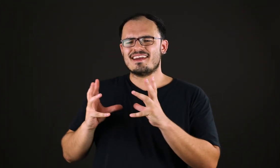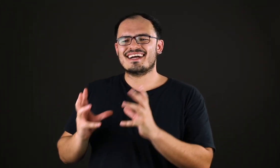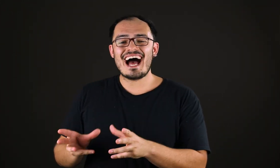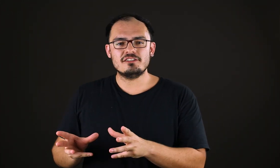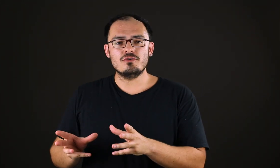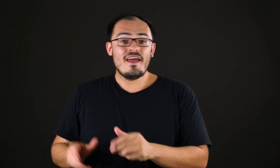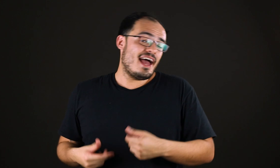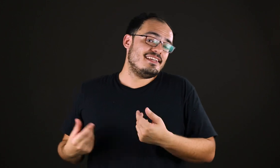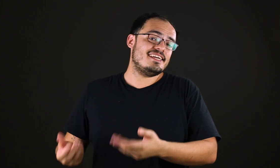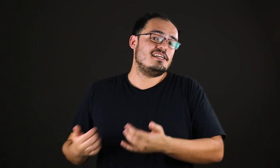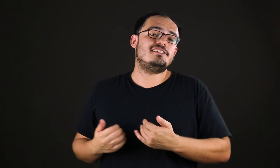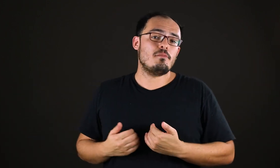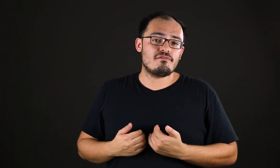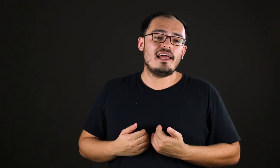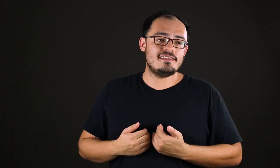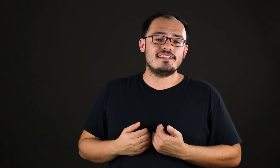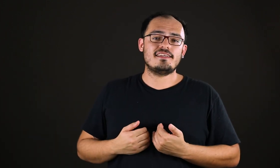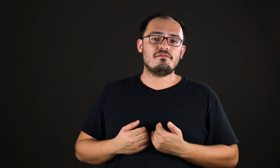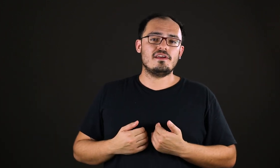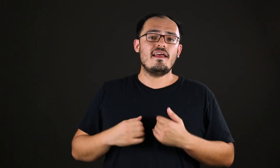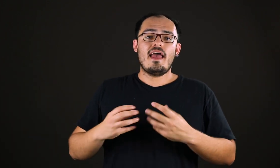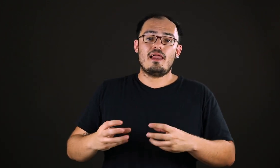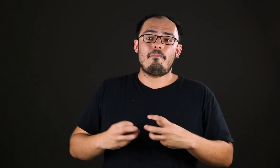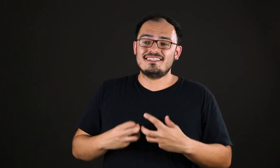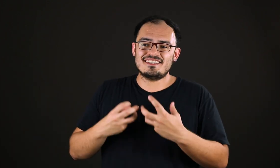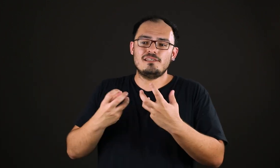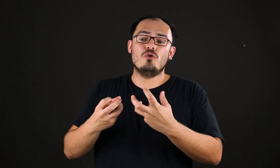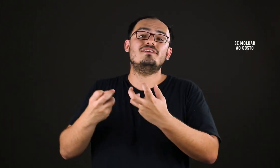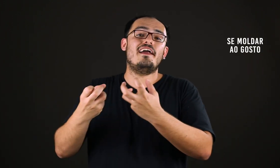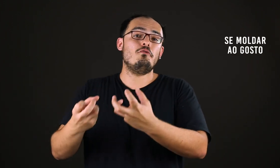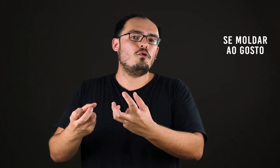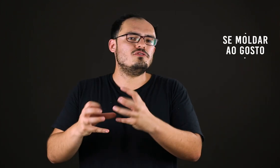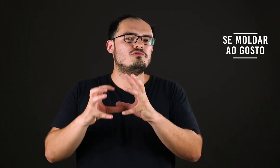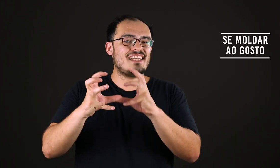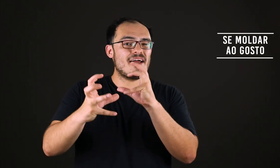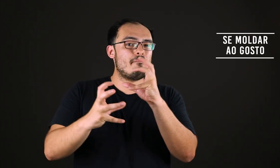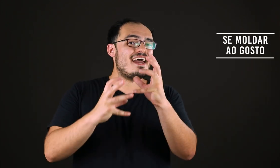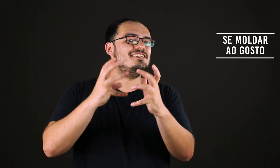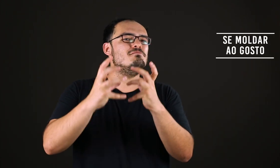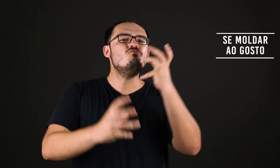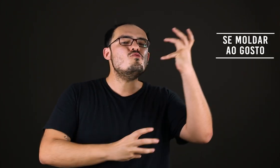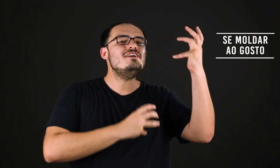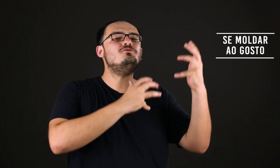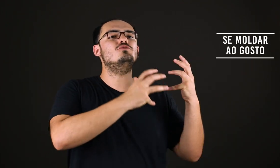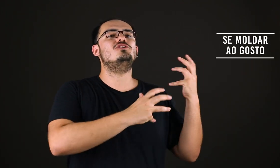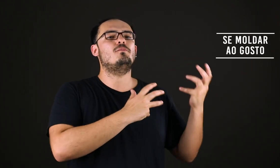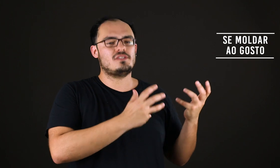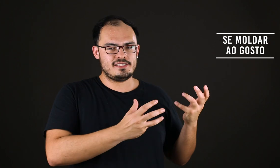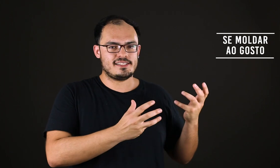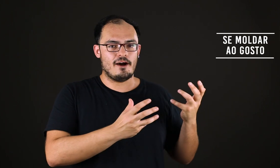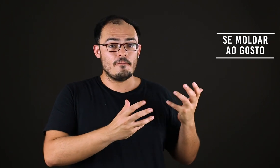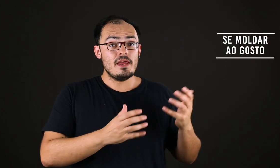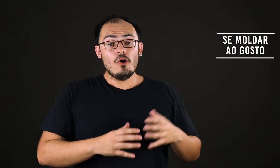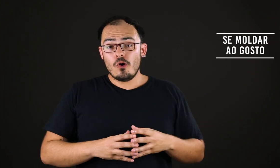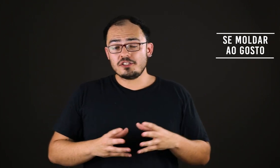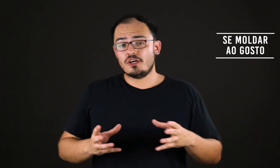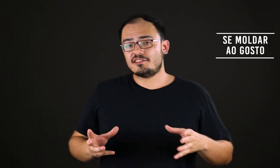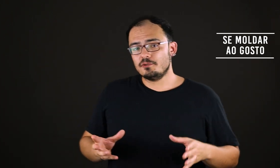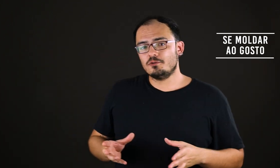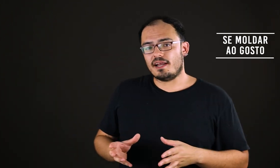mercado, ela deixa de ser uma finalidade sem fim. Ela passa a se moldar ao gosto e ela perde muito do seu potencial. Hoje nós temos no